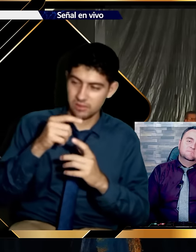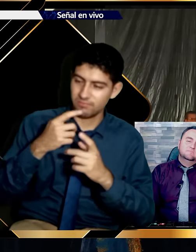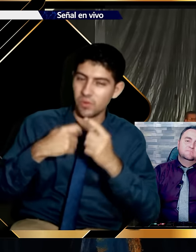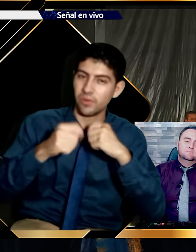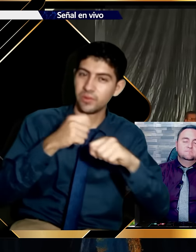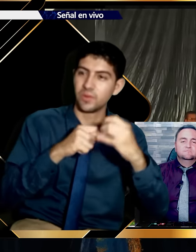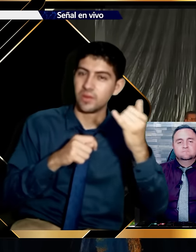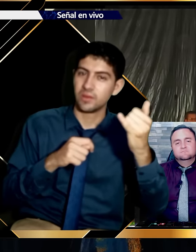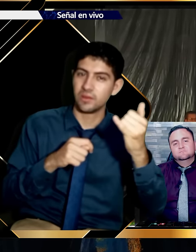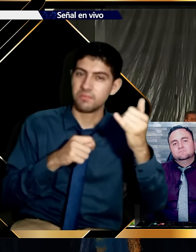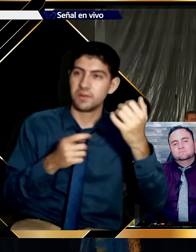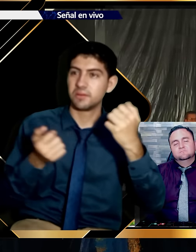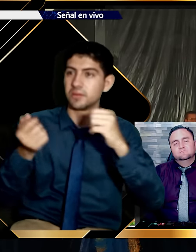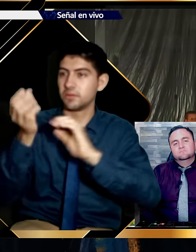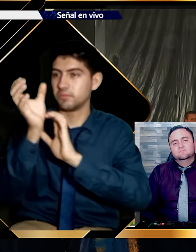grande.